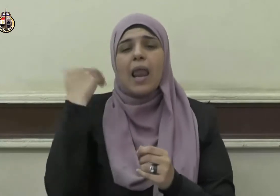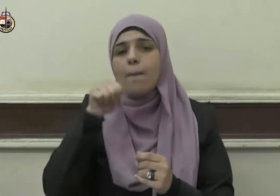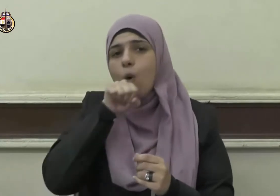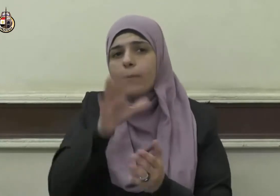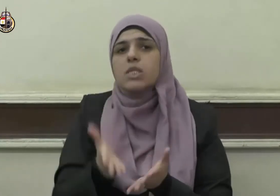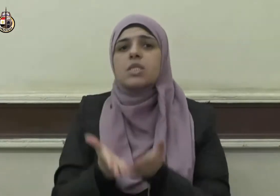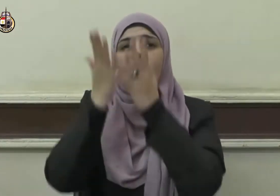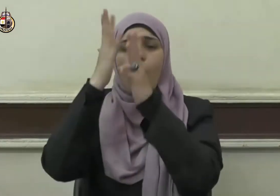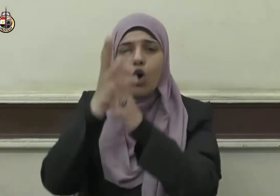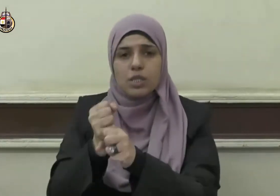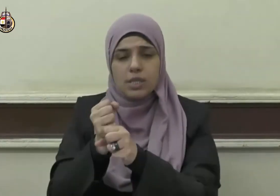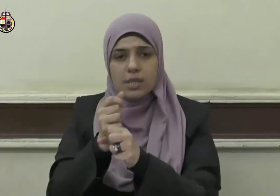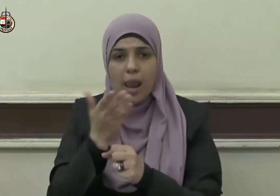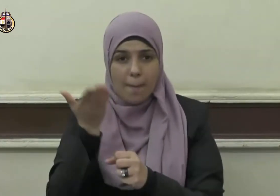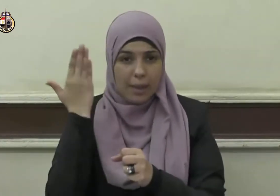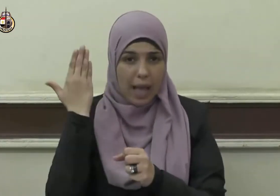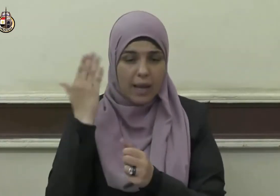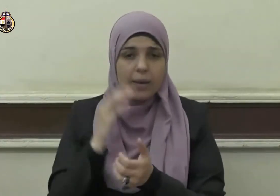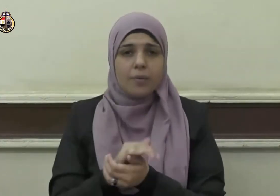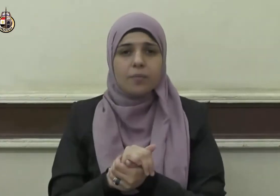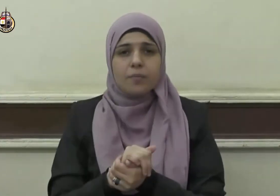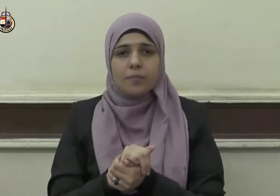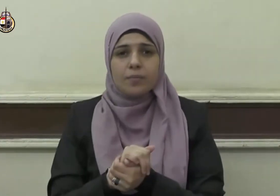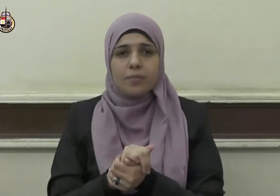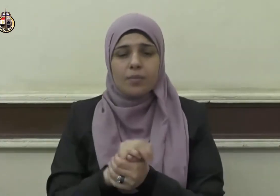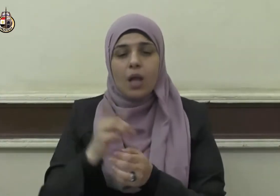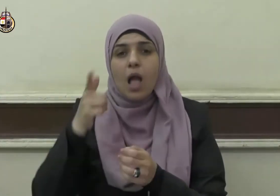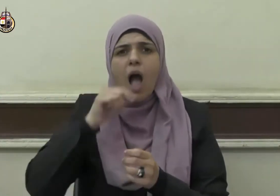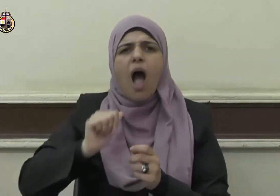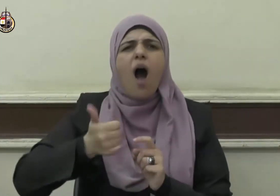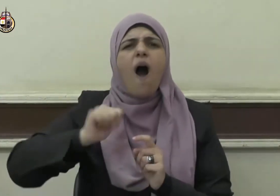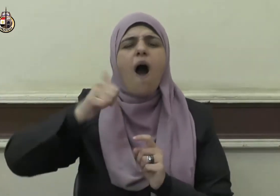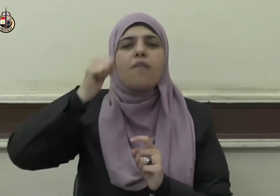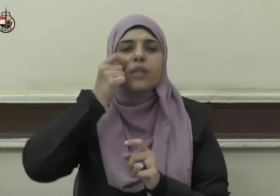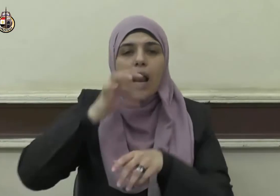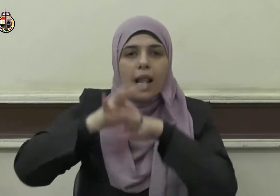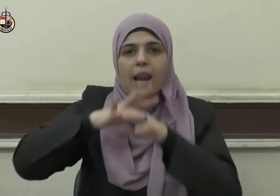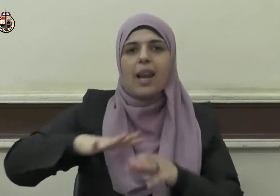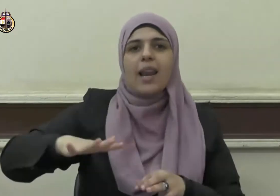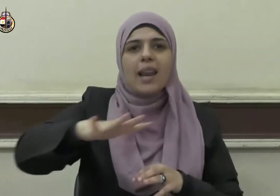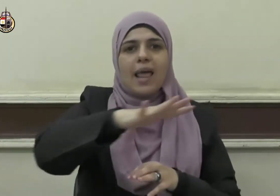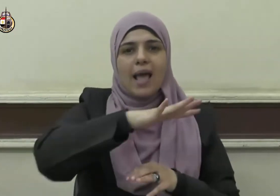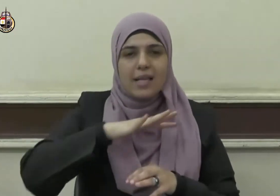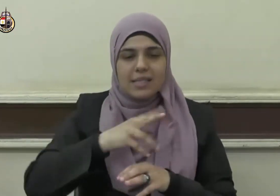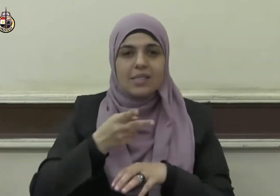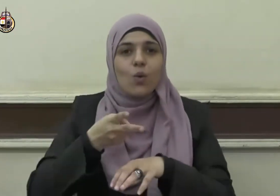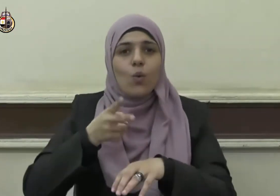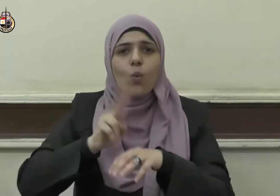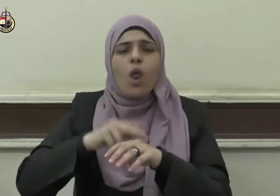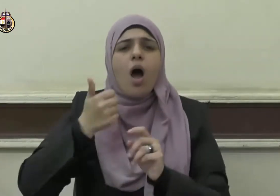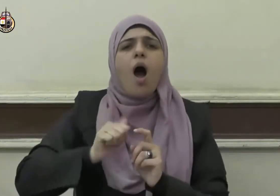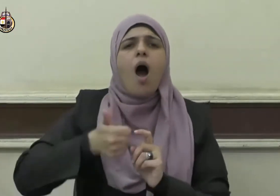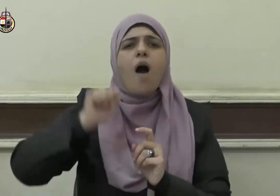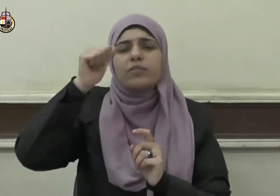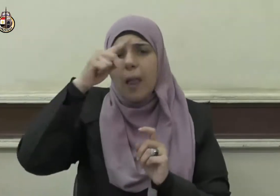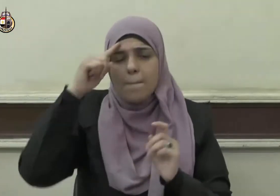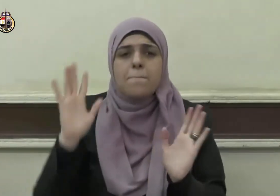وَكَالِيكَ وَخَاصَفَا بِرَمْدَانَ وَحَاسَكَ مِي